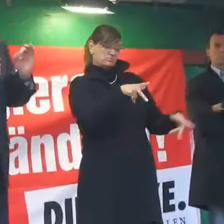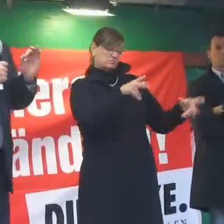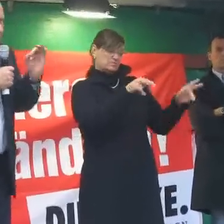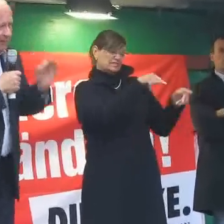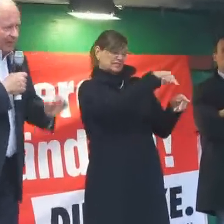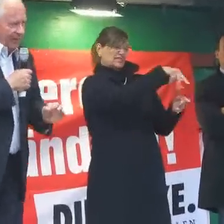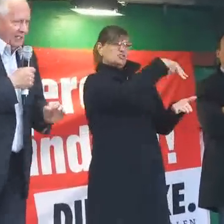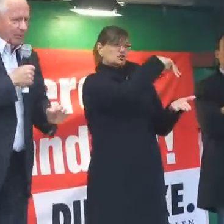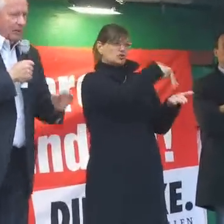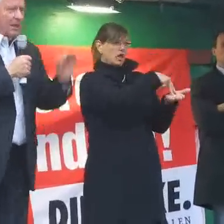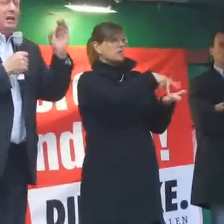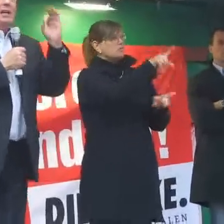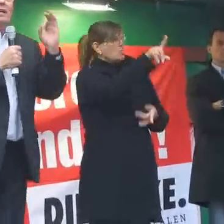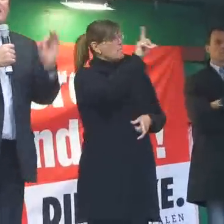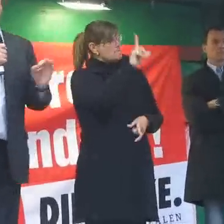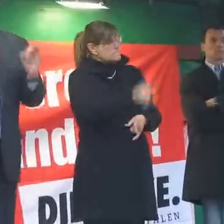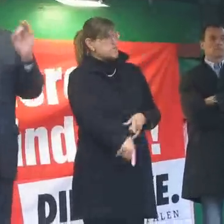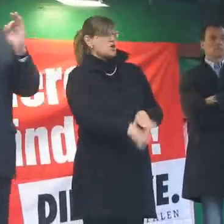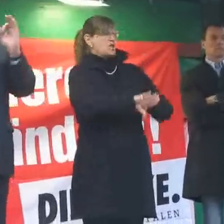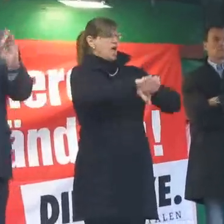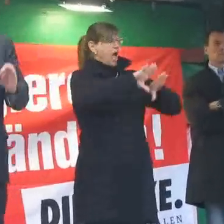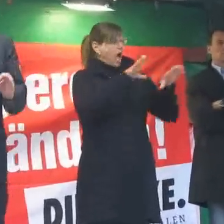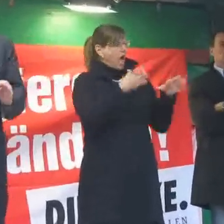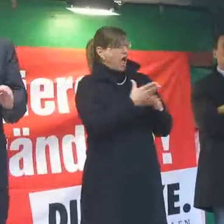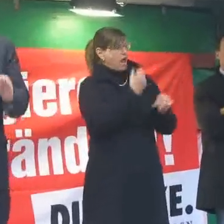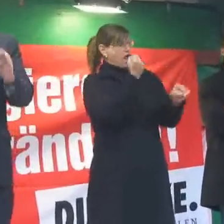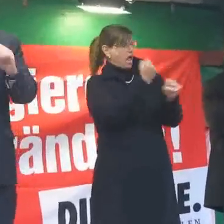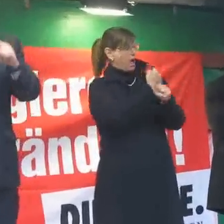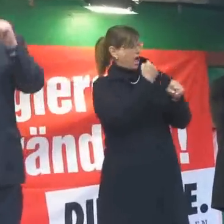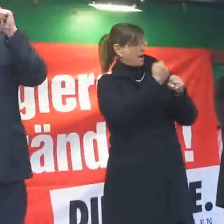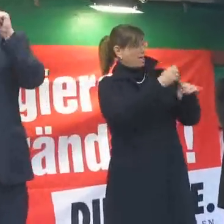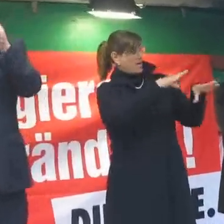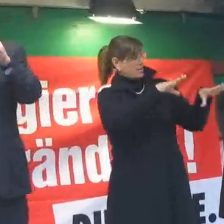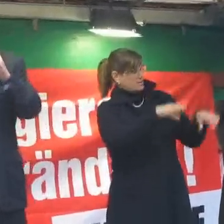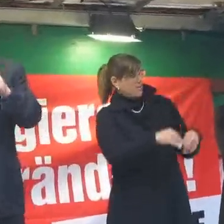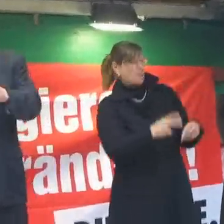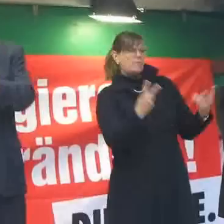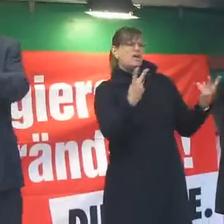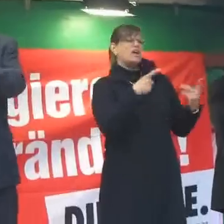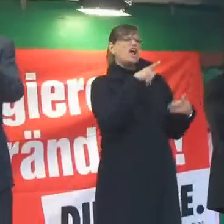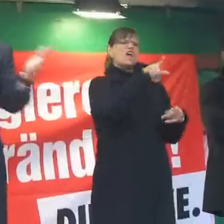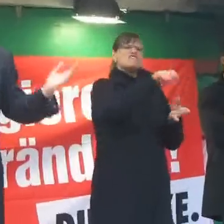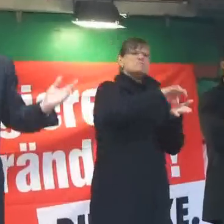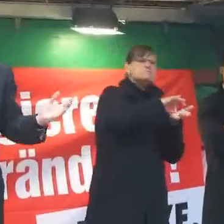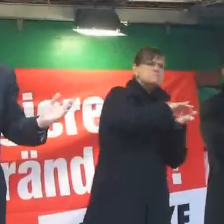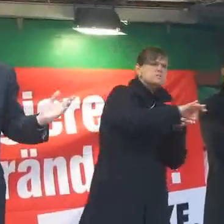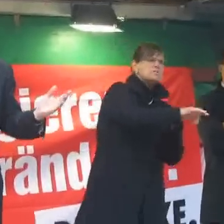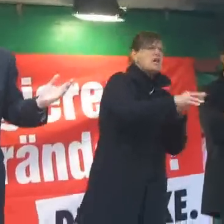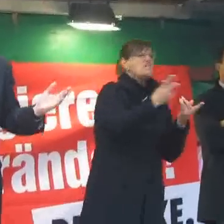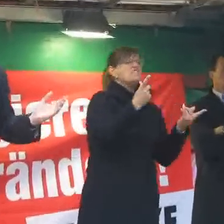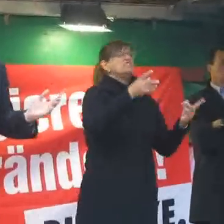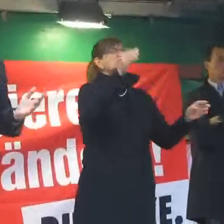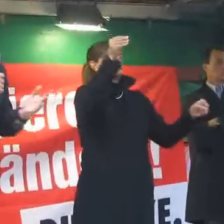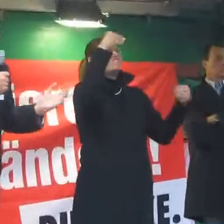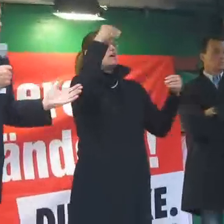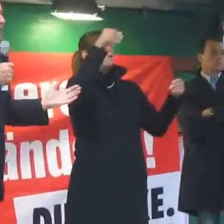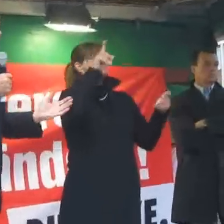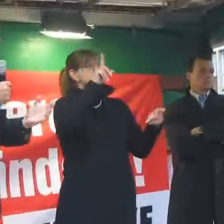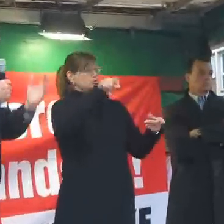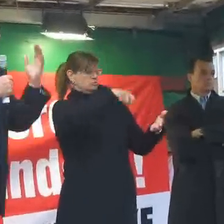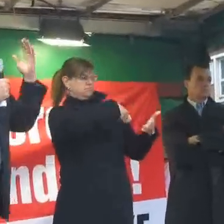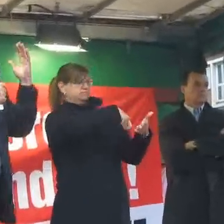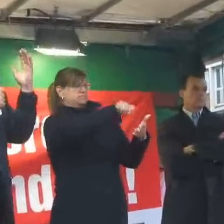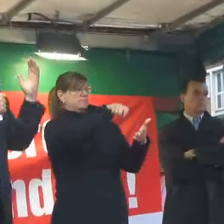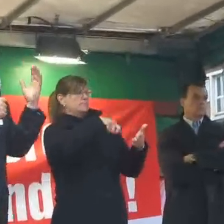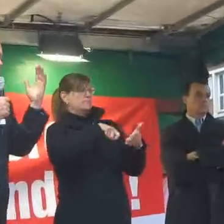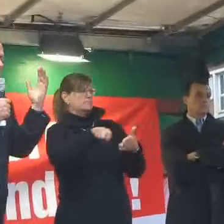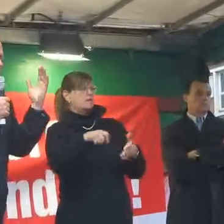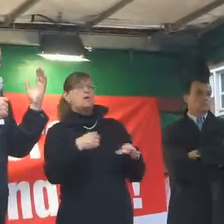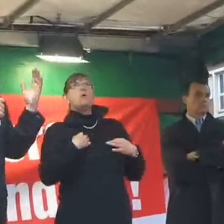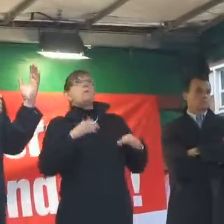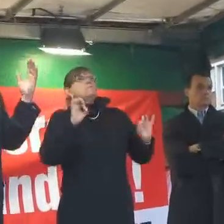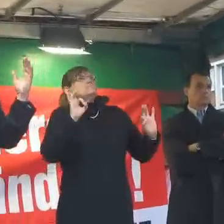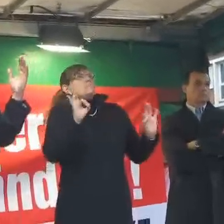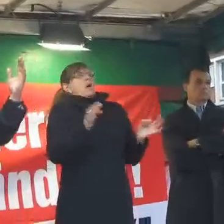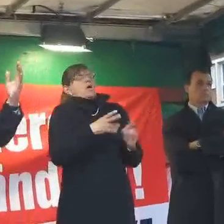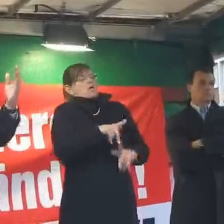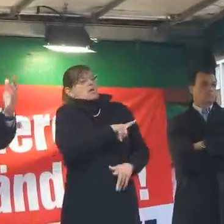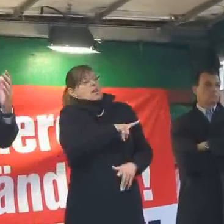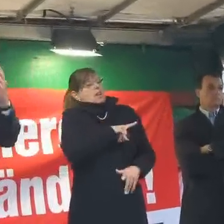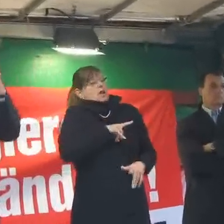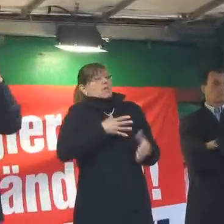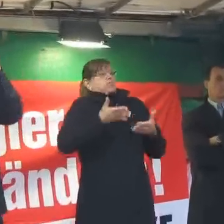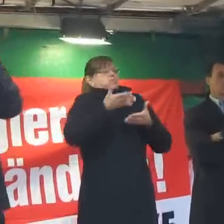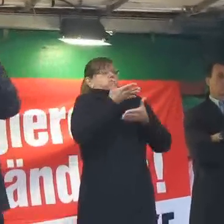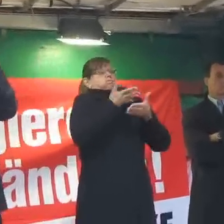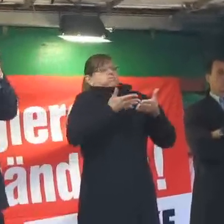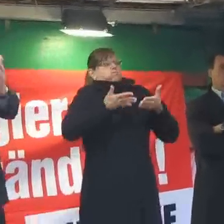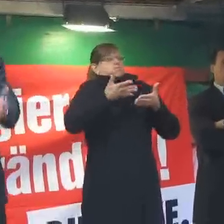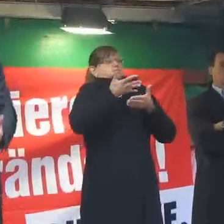du musst jede Arbeit annehmen, egal wie sie bezahlt ist und egal wie du qualifiziert bist, wird gestrichen. Brauche ich auch keine ewige Beratung. Brauche